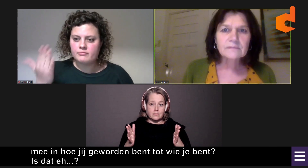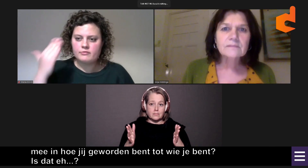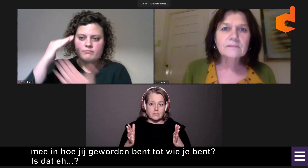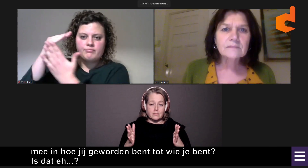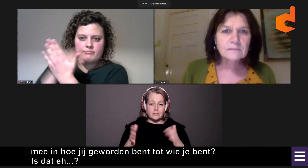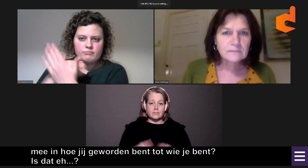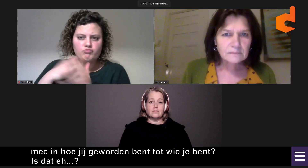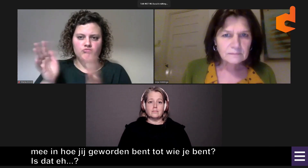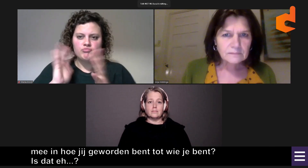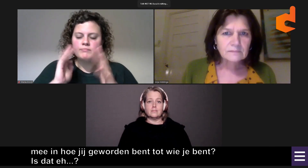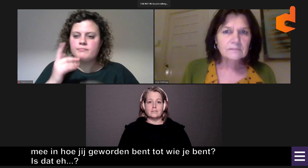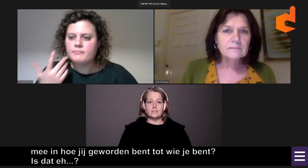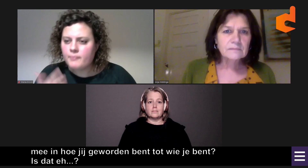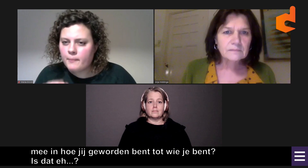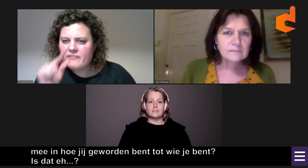Er is een andere vraag.